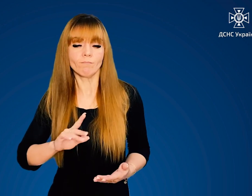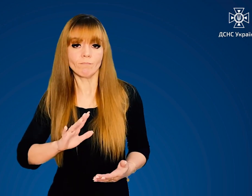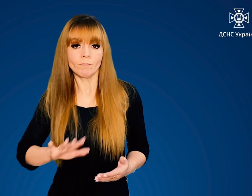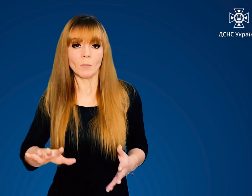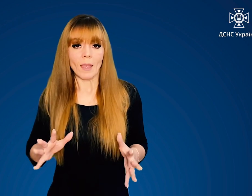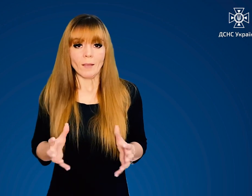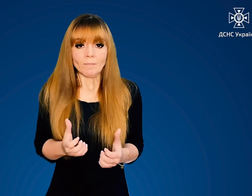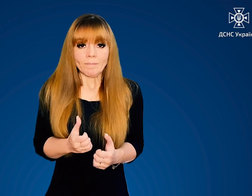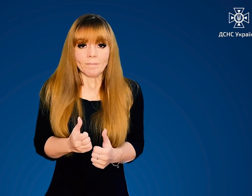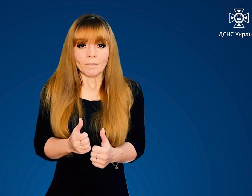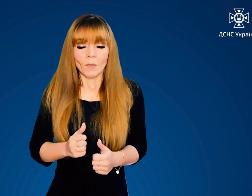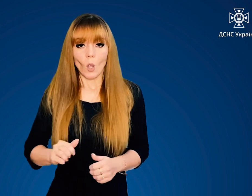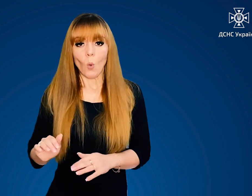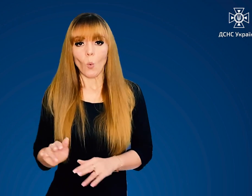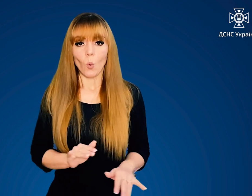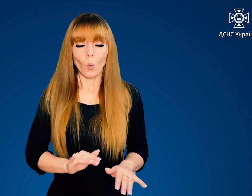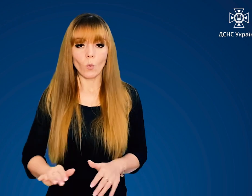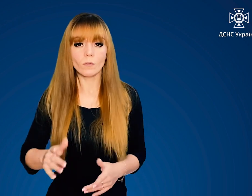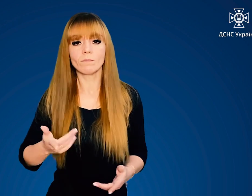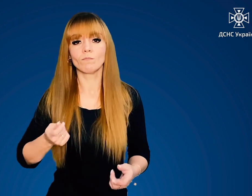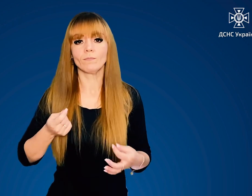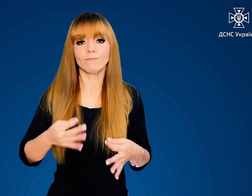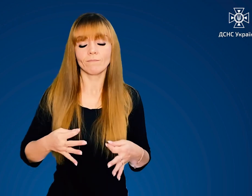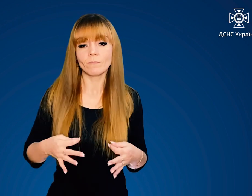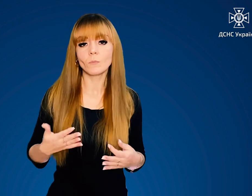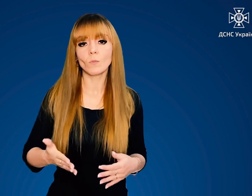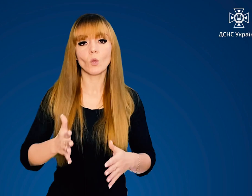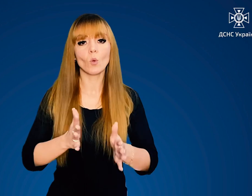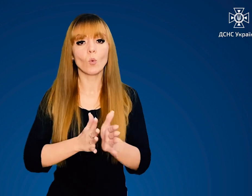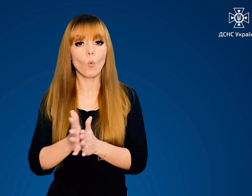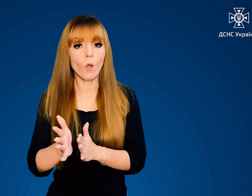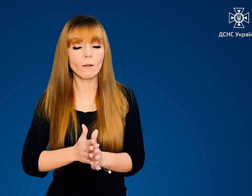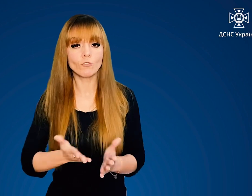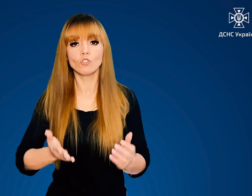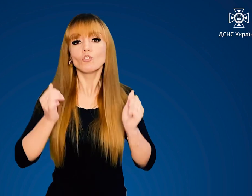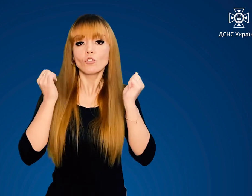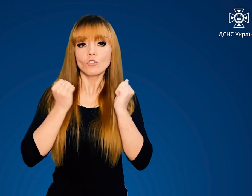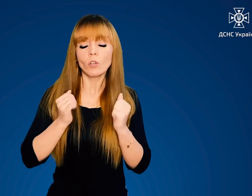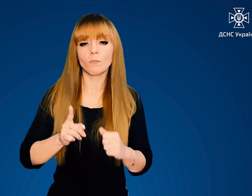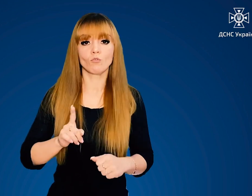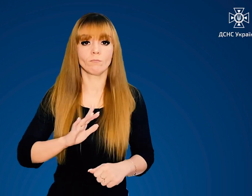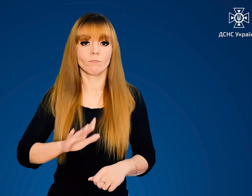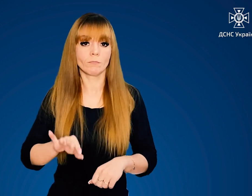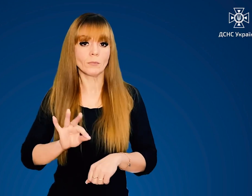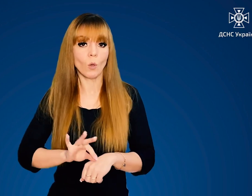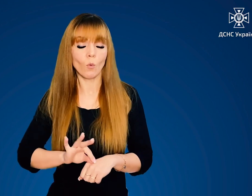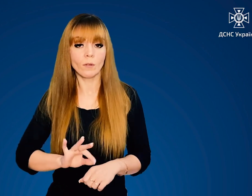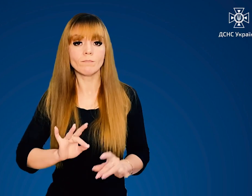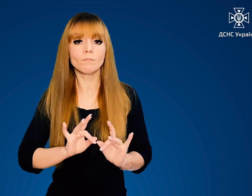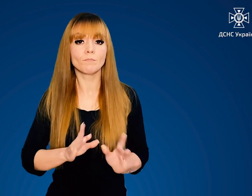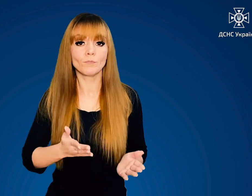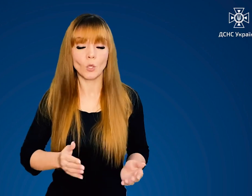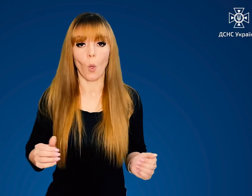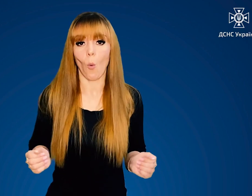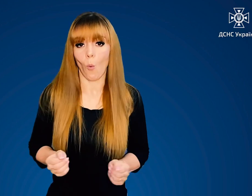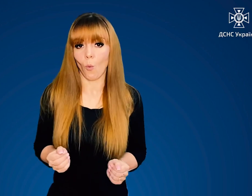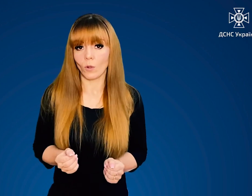Не має сковувати рухи. Надягайте рукавички та шапку, щоб не захворіти через холод.